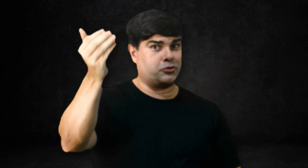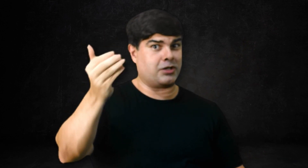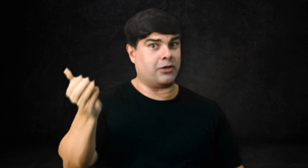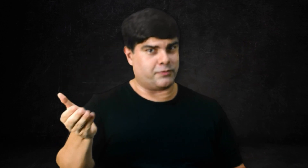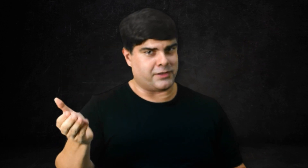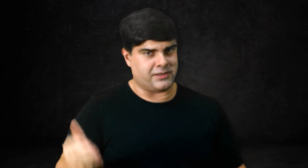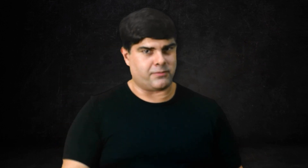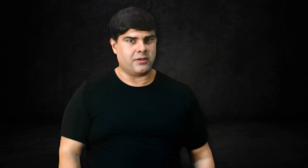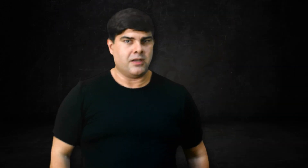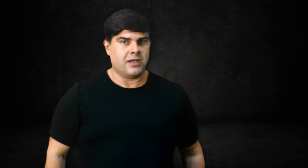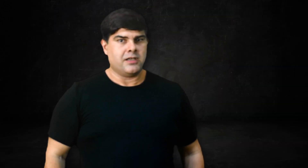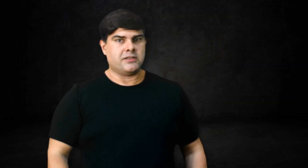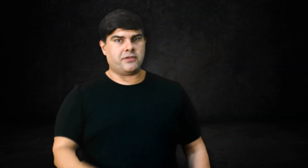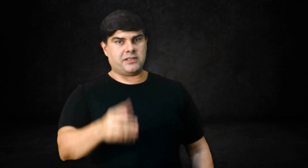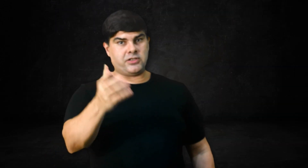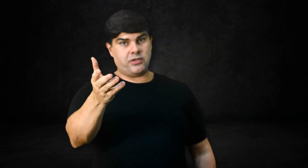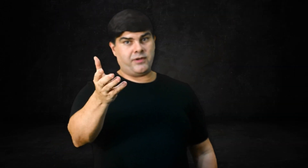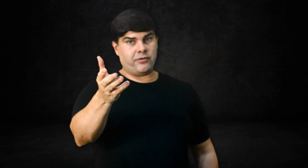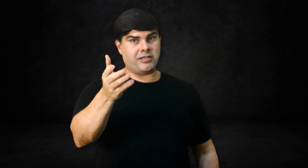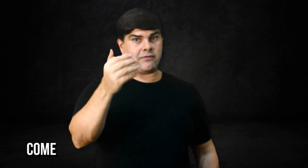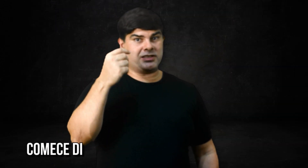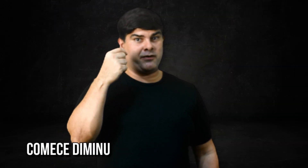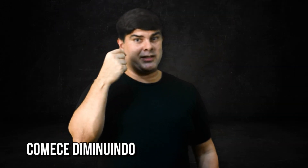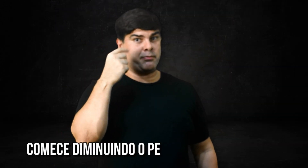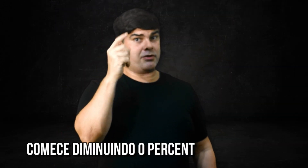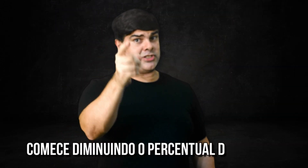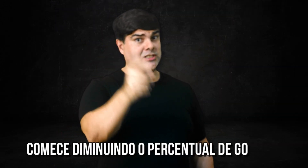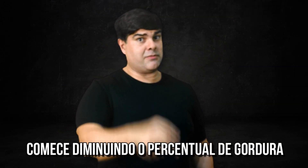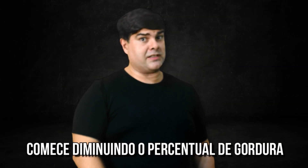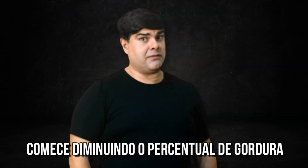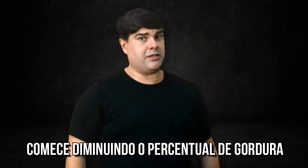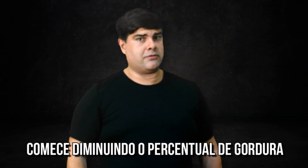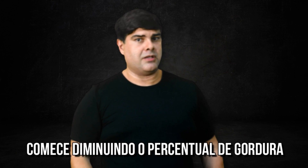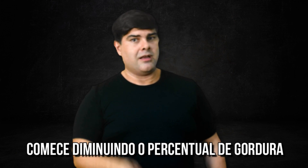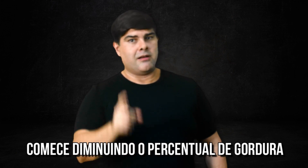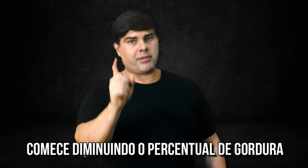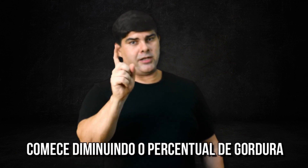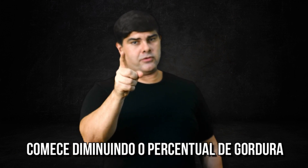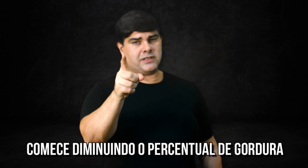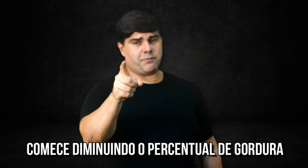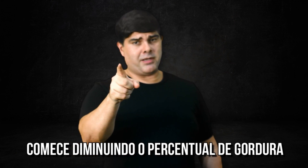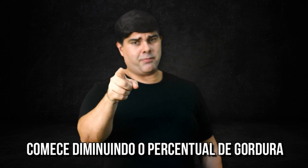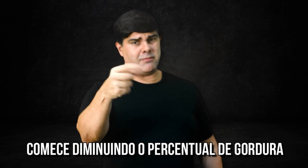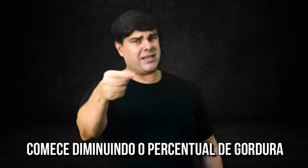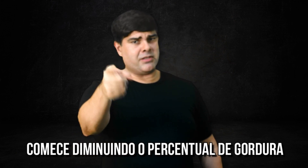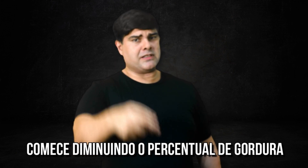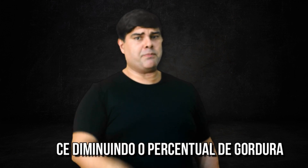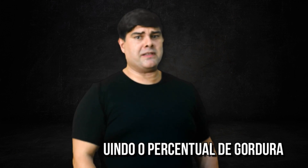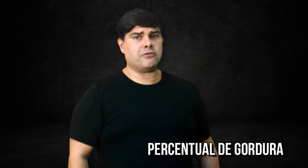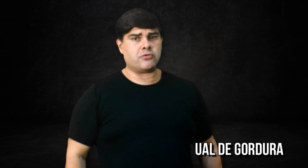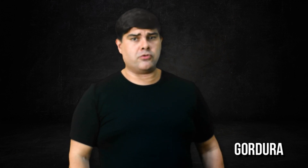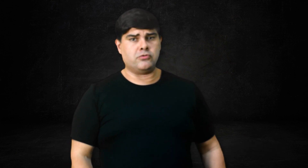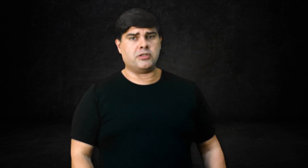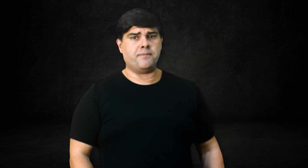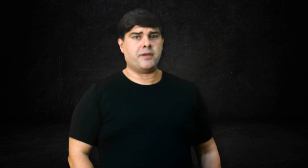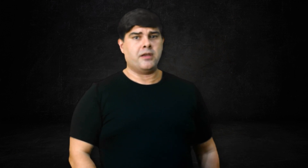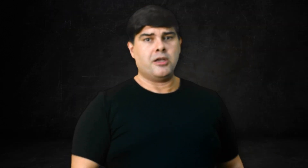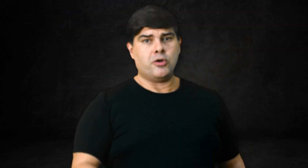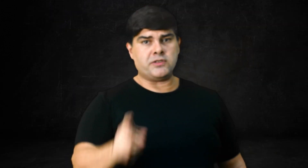gordura alto, por exemplo. Se estiver, ideal é que você faça o primeiro dia do seu emagrecimento. Para reduzir primeiramente esse percentual de gordura. Os